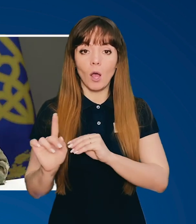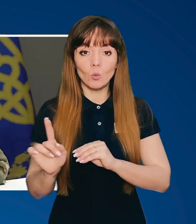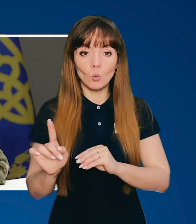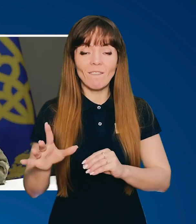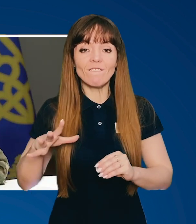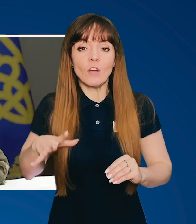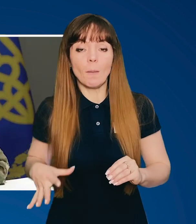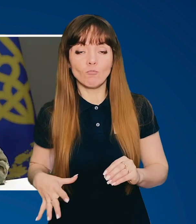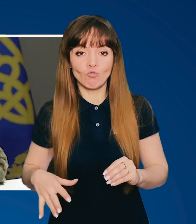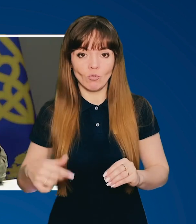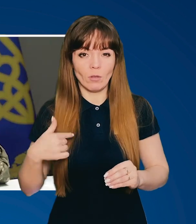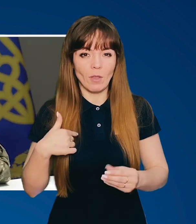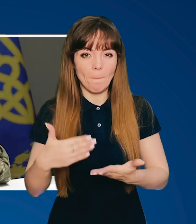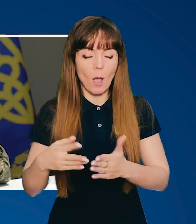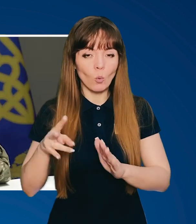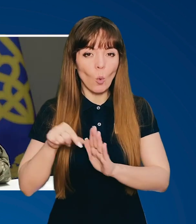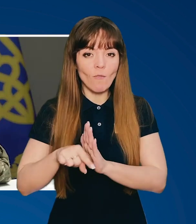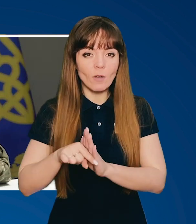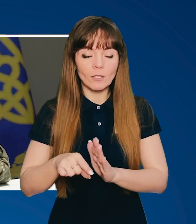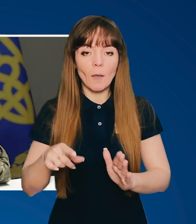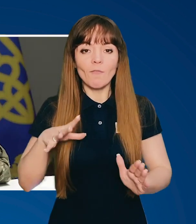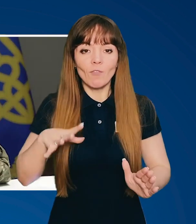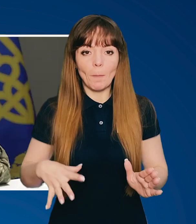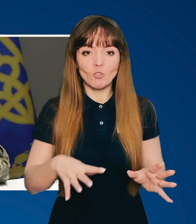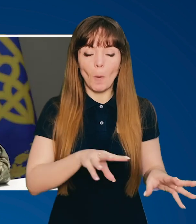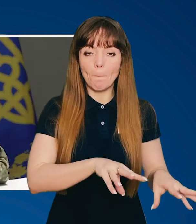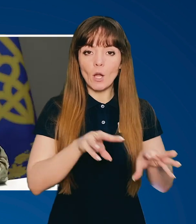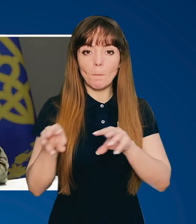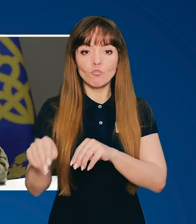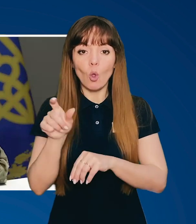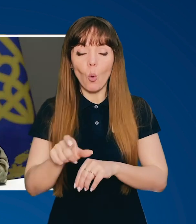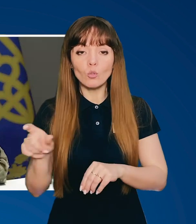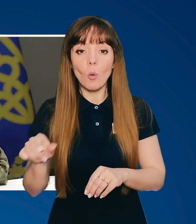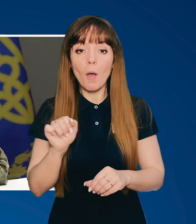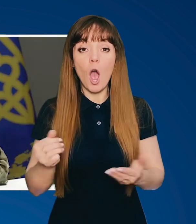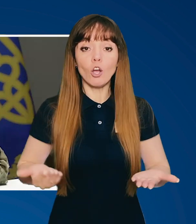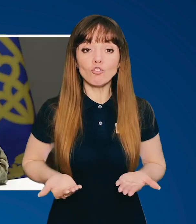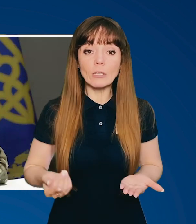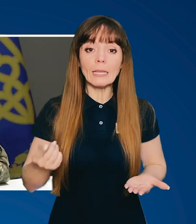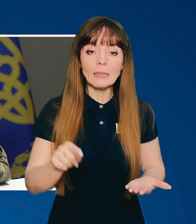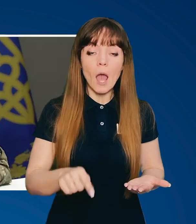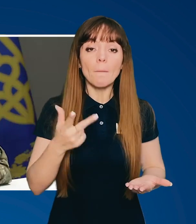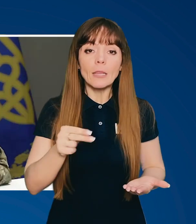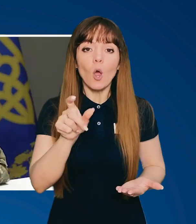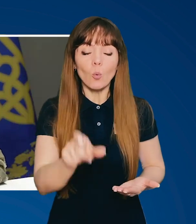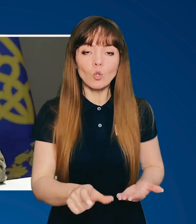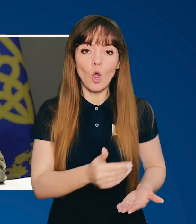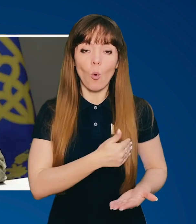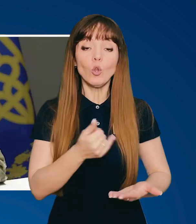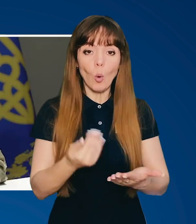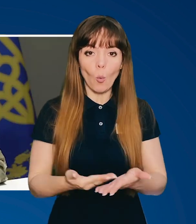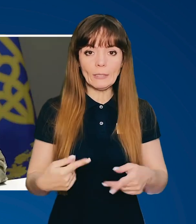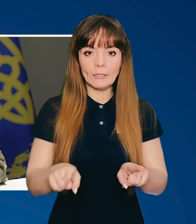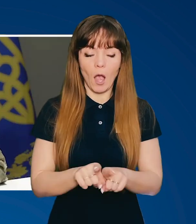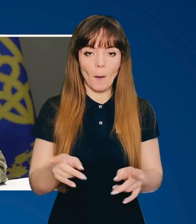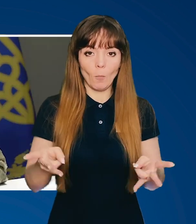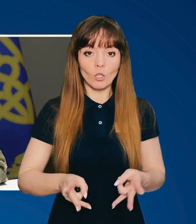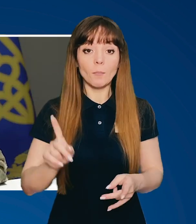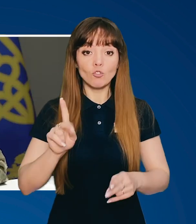вимушеним, я маю на увазі, вимушено переміщеною особою, а жити там, де людина хоче. Ось так потрібно,